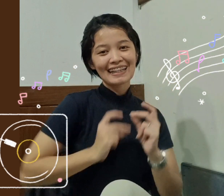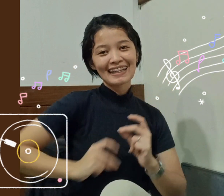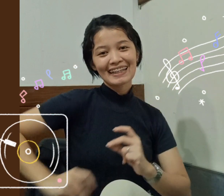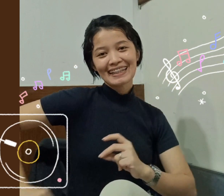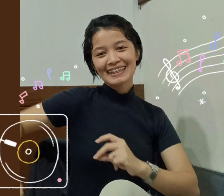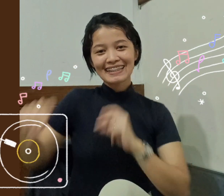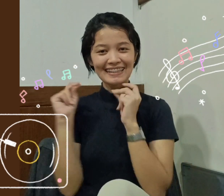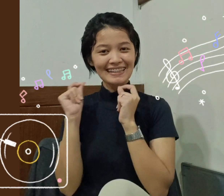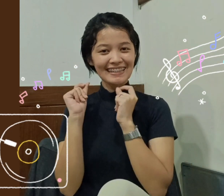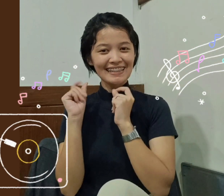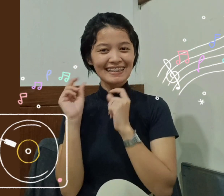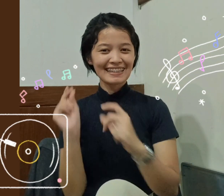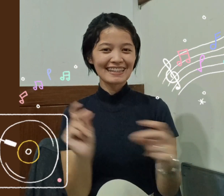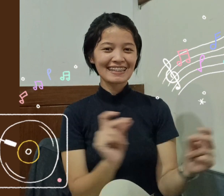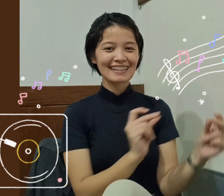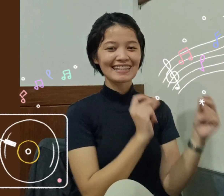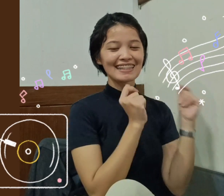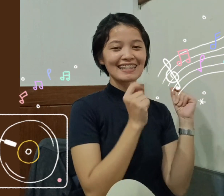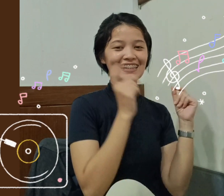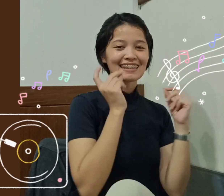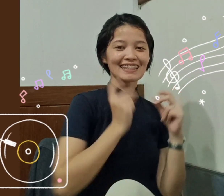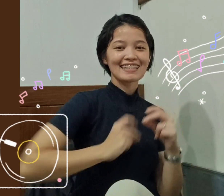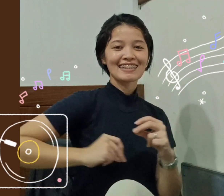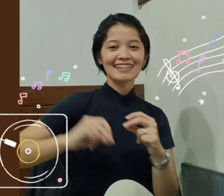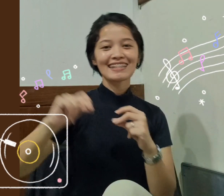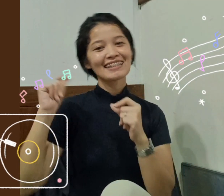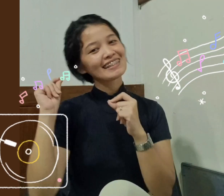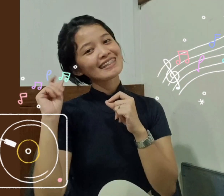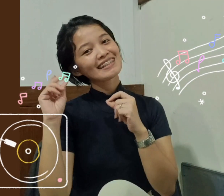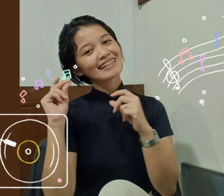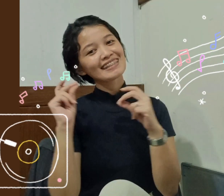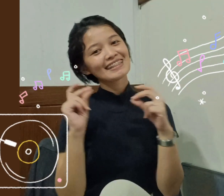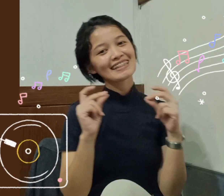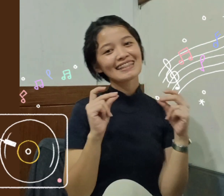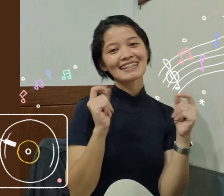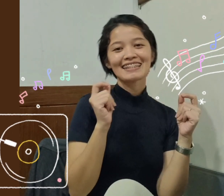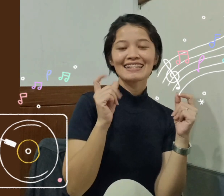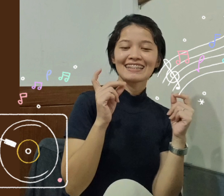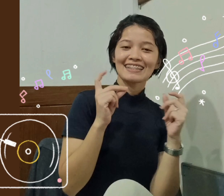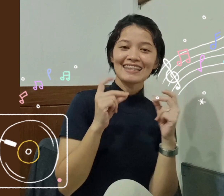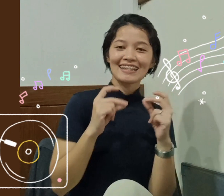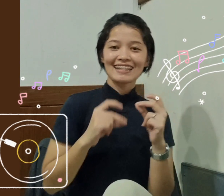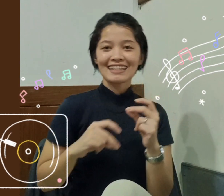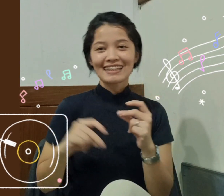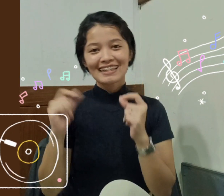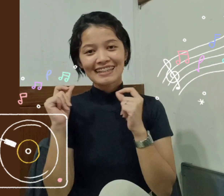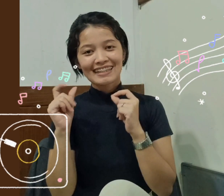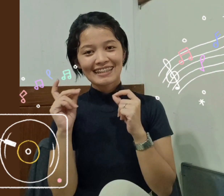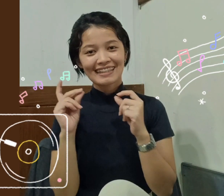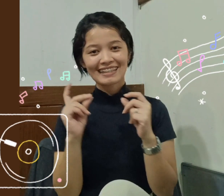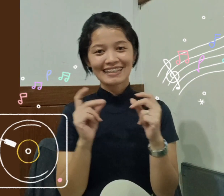La-ta-da-ta-la La-ta-ra-ta-da La-ta-da-ta-da La-ta-da-da